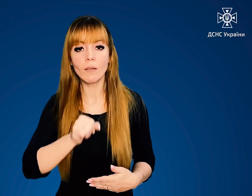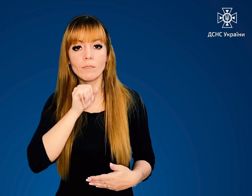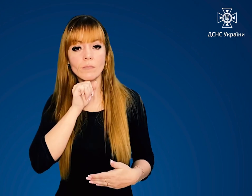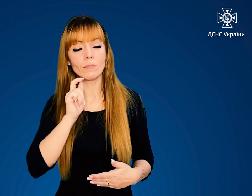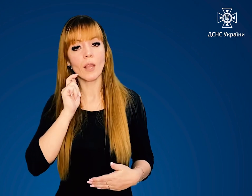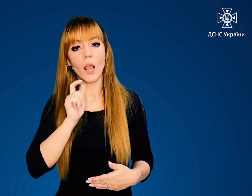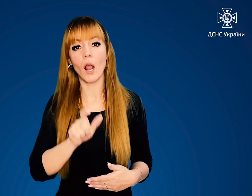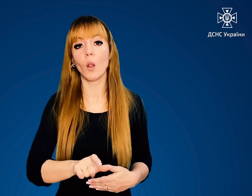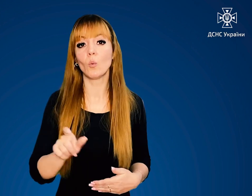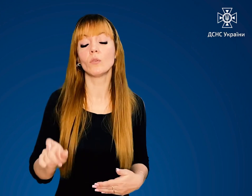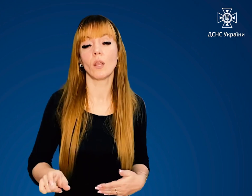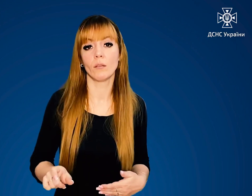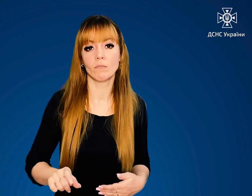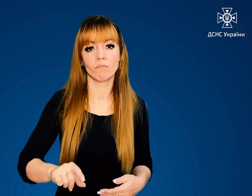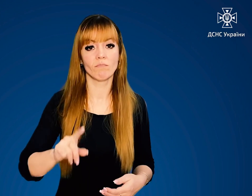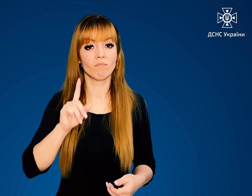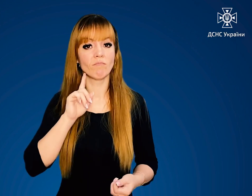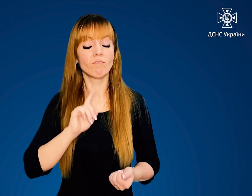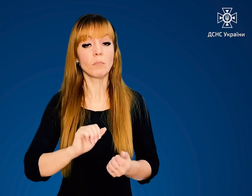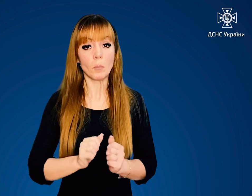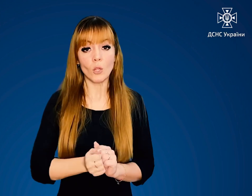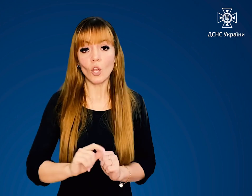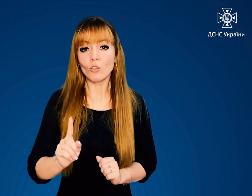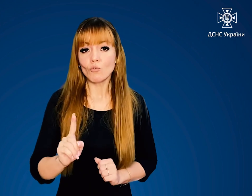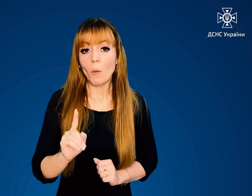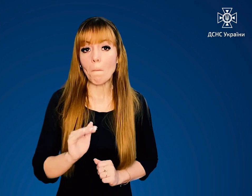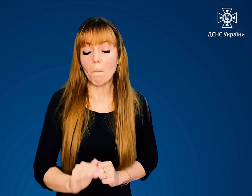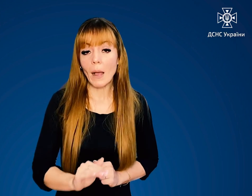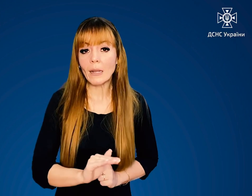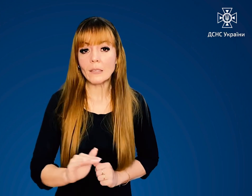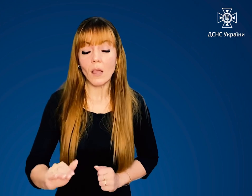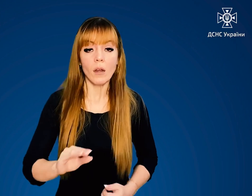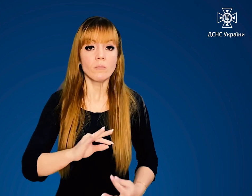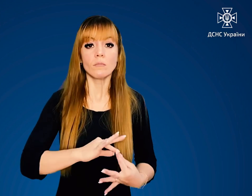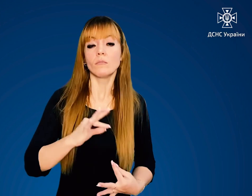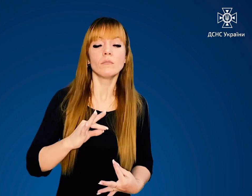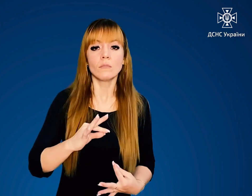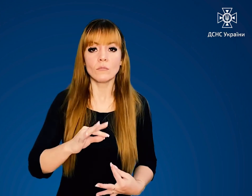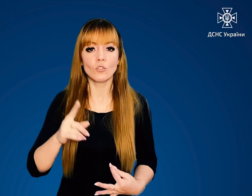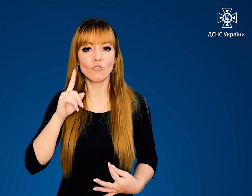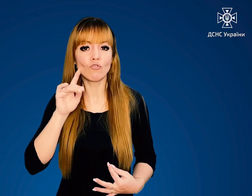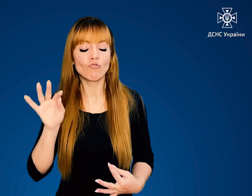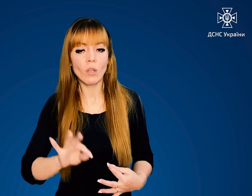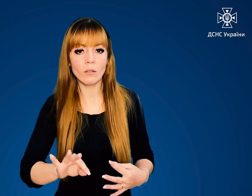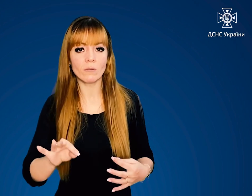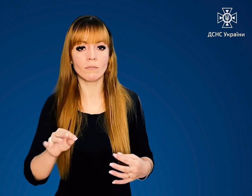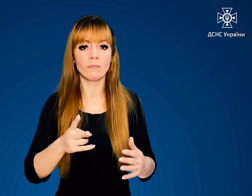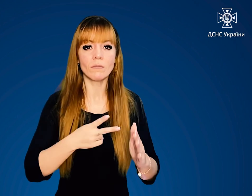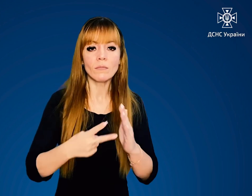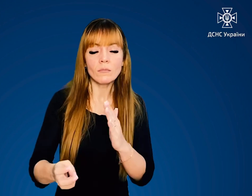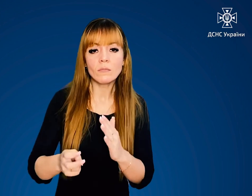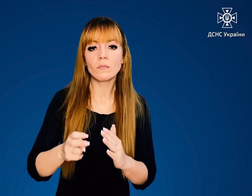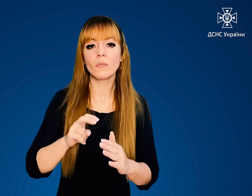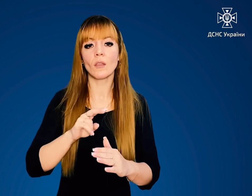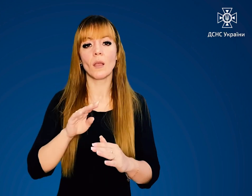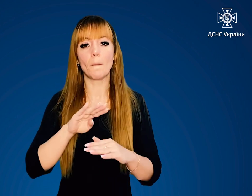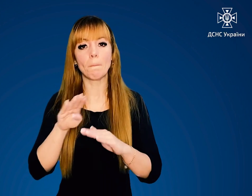Пам'ятайте, що маленькі діти від страху часто ховаються під ліжко, в шафу та